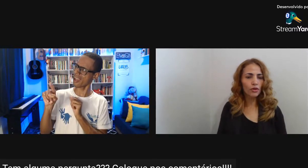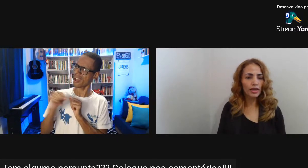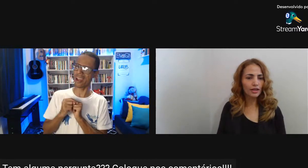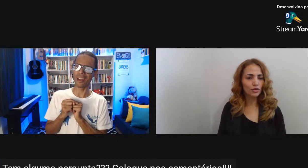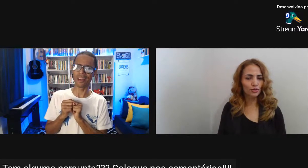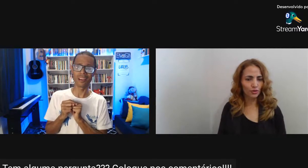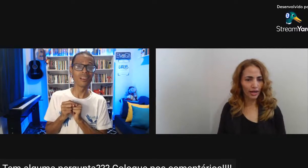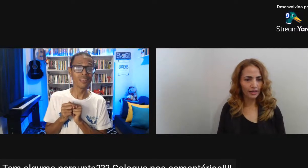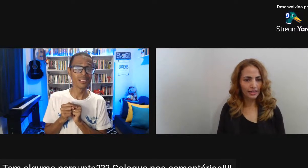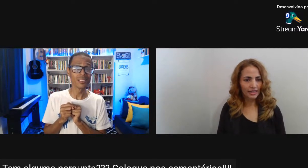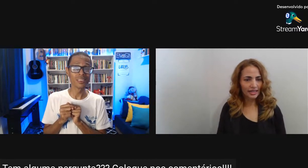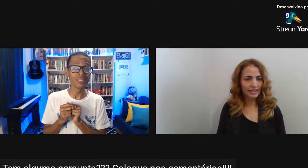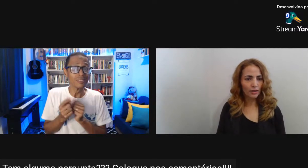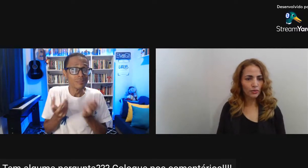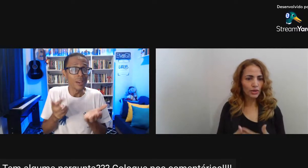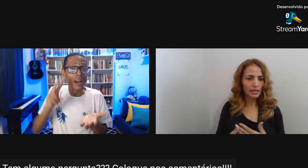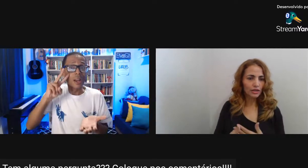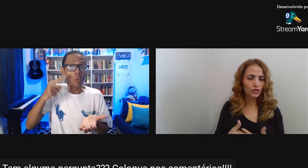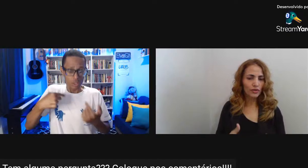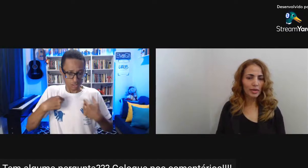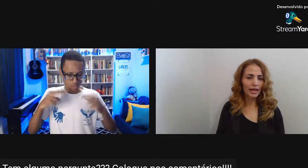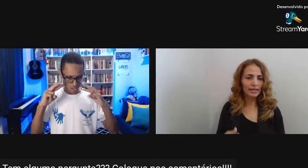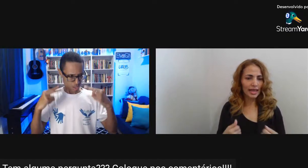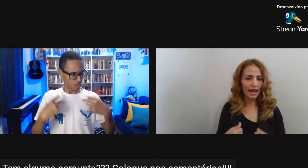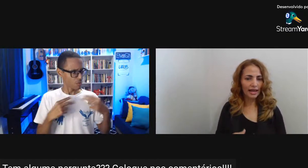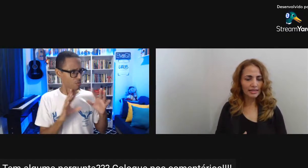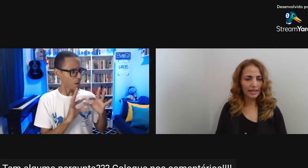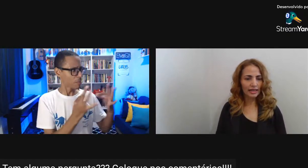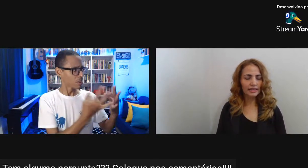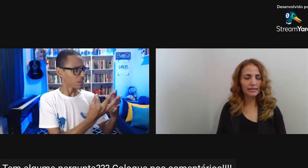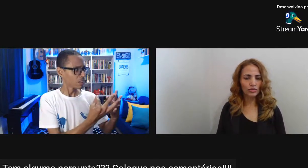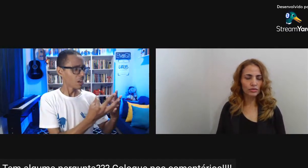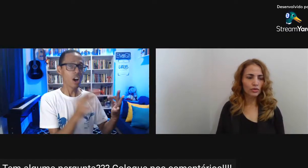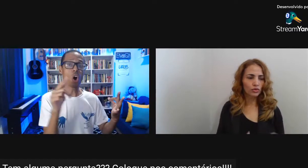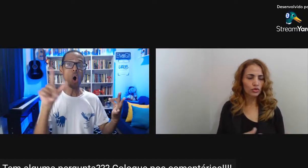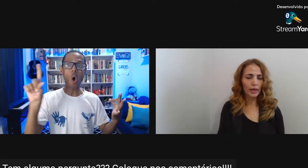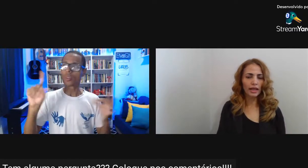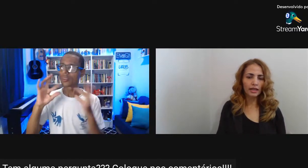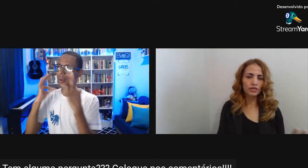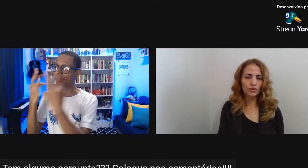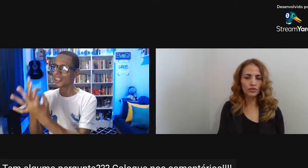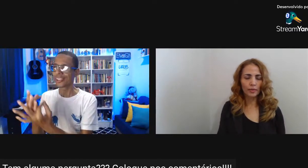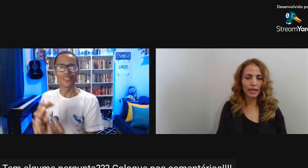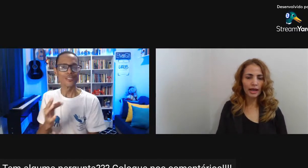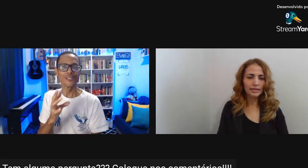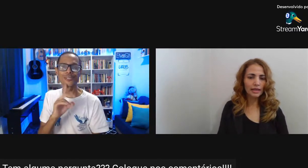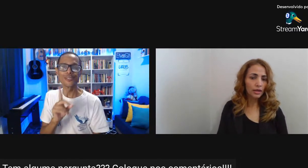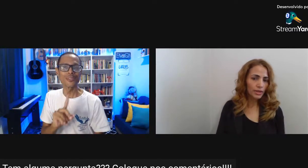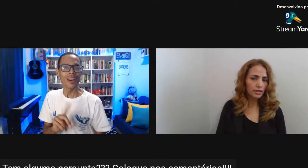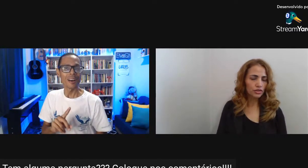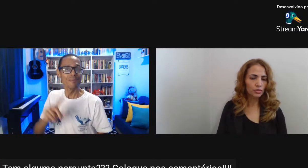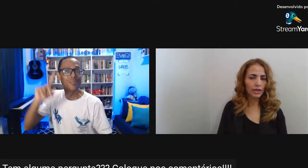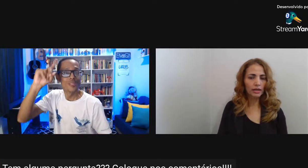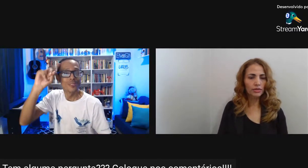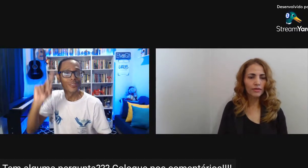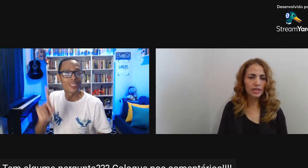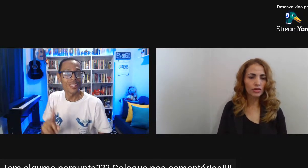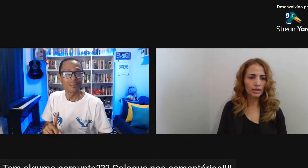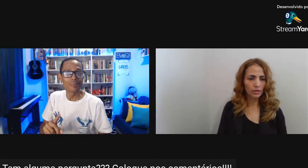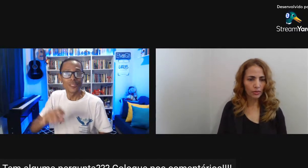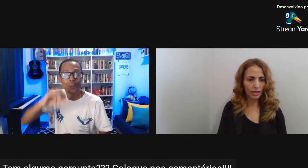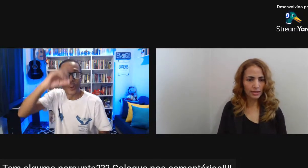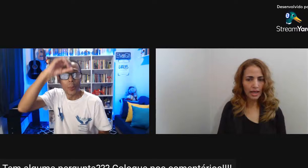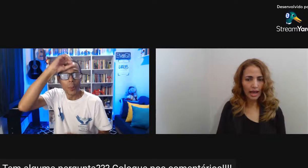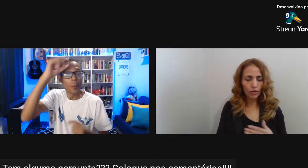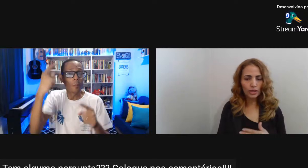lugar Porque ela não conhece Em outro lugar Então as relações Familiares reais dela Que são com os parentes Os familiares Ela não existe Porque ela não teve